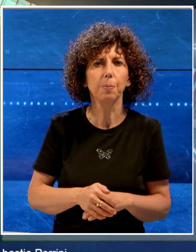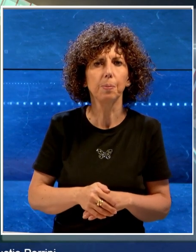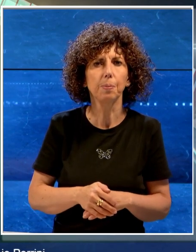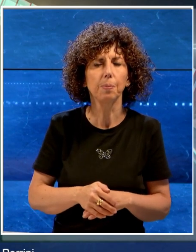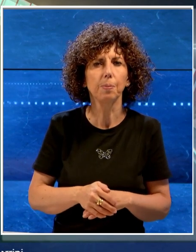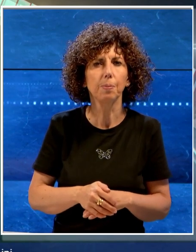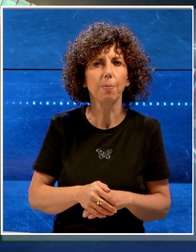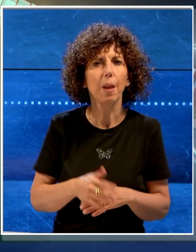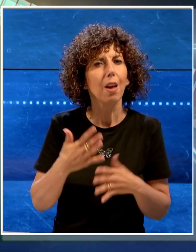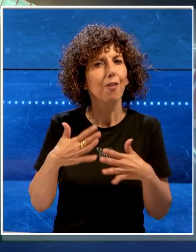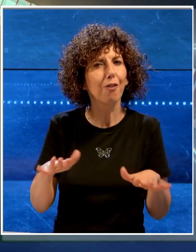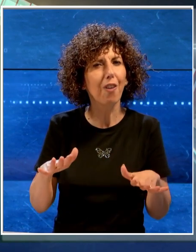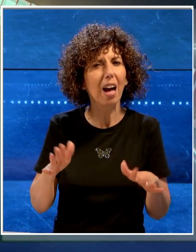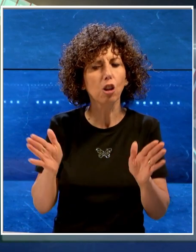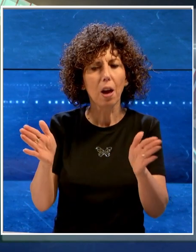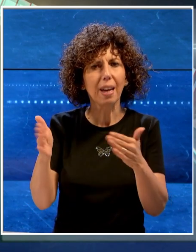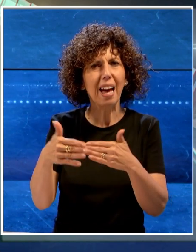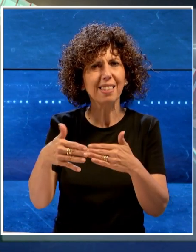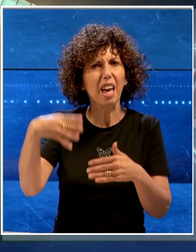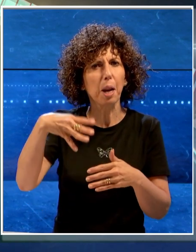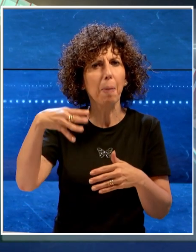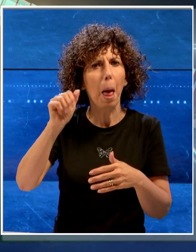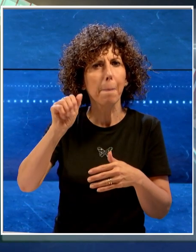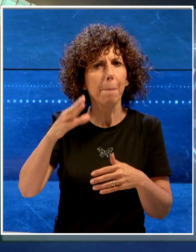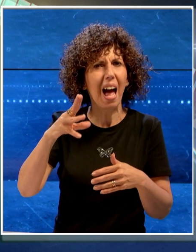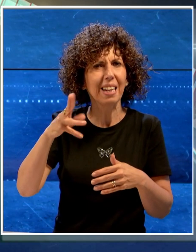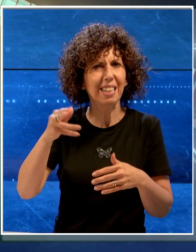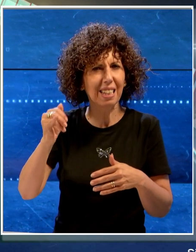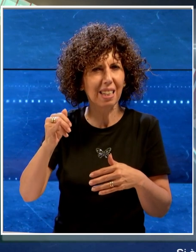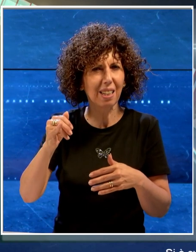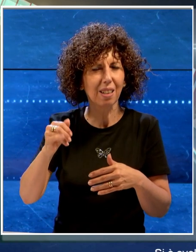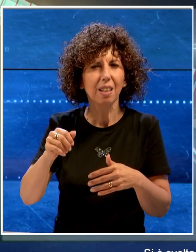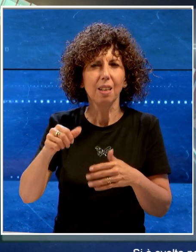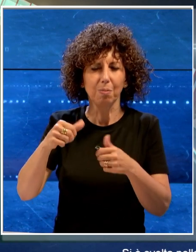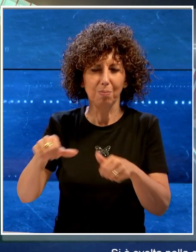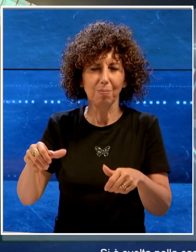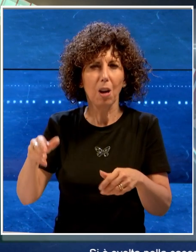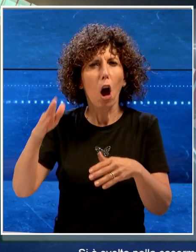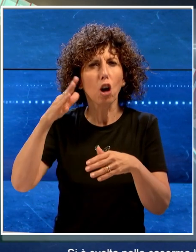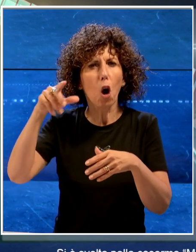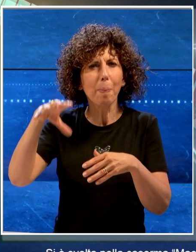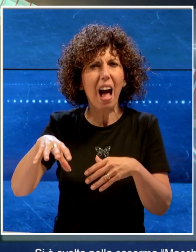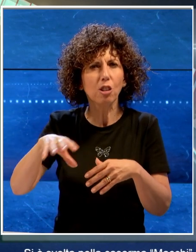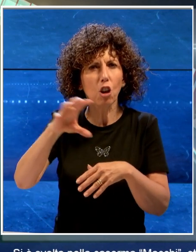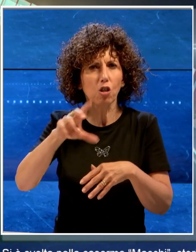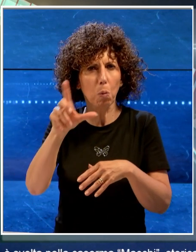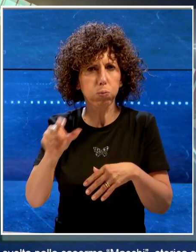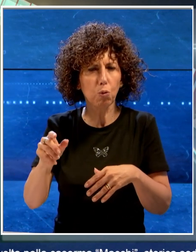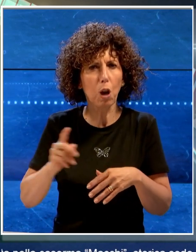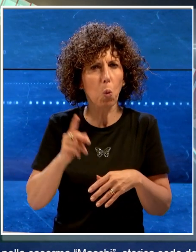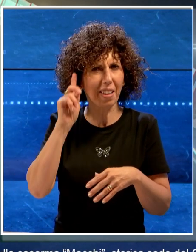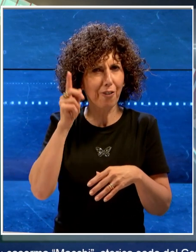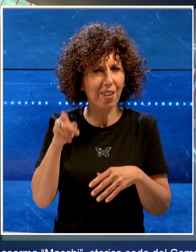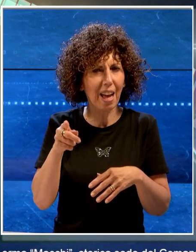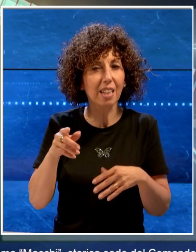Si è svolta nella caserma Macchi, storica sede del comando regionale Puglia della Guardia di Finanza,